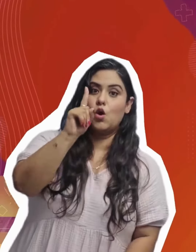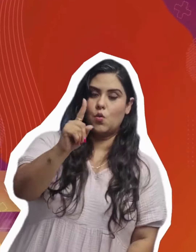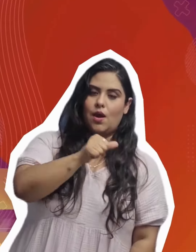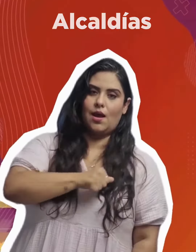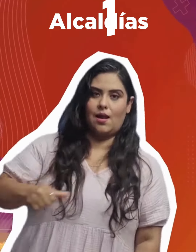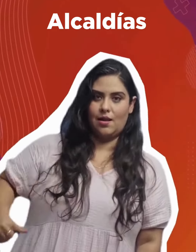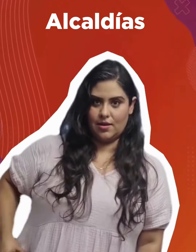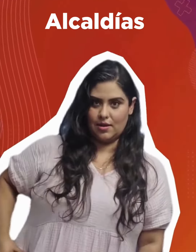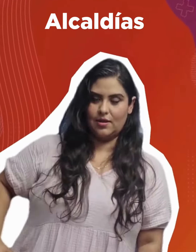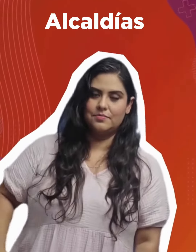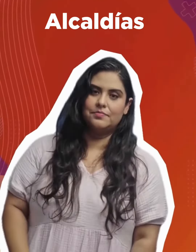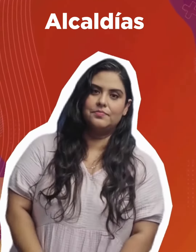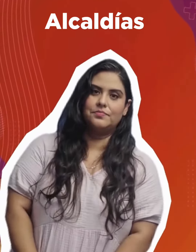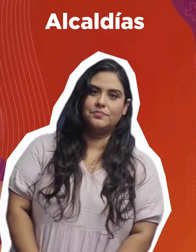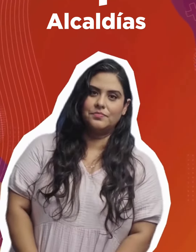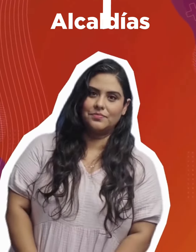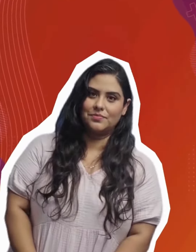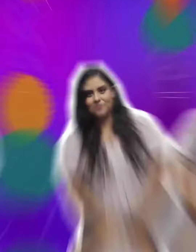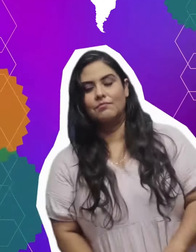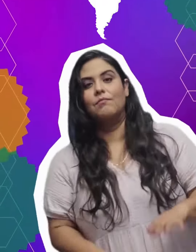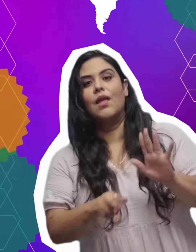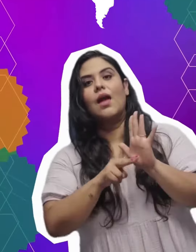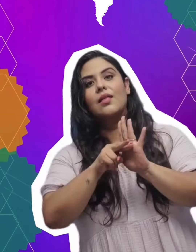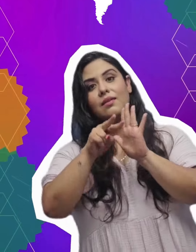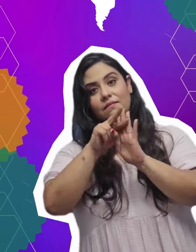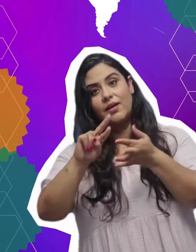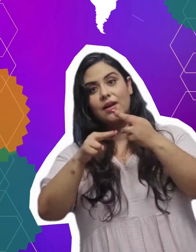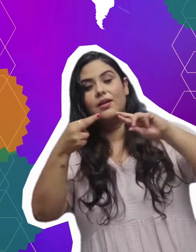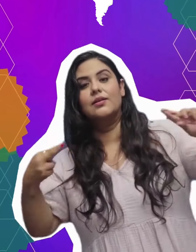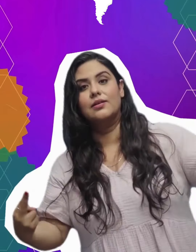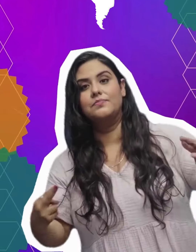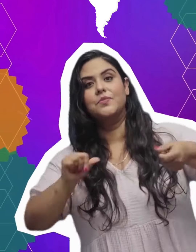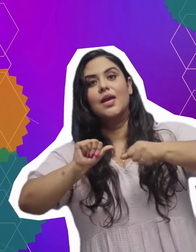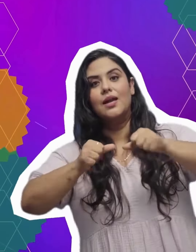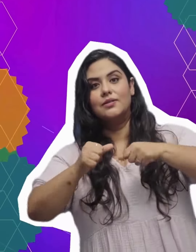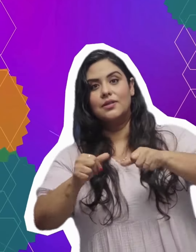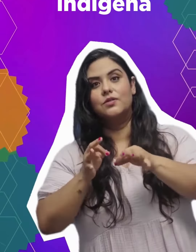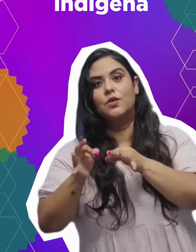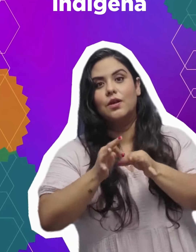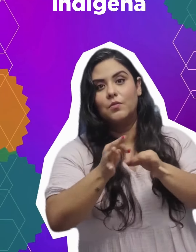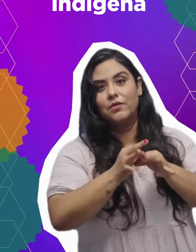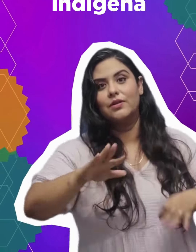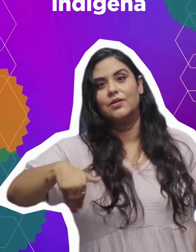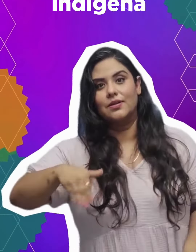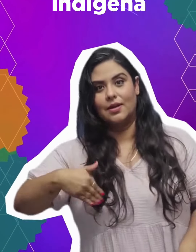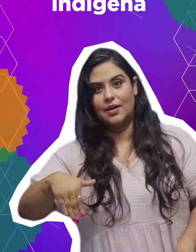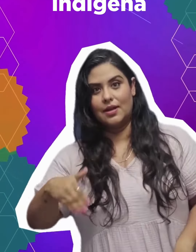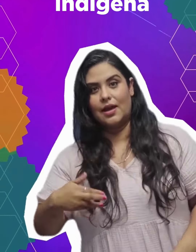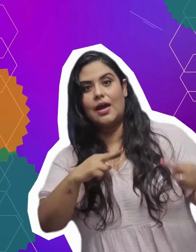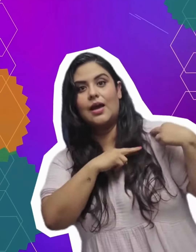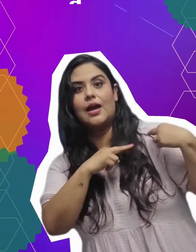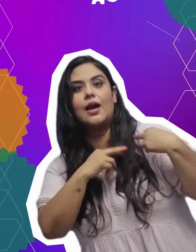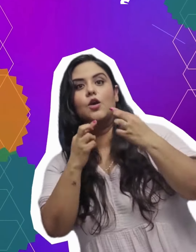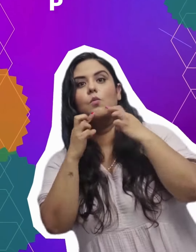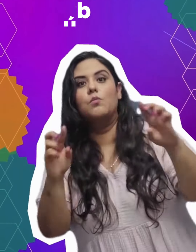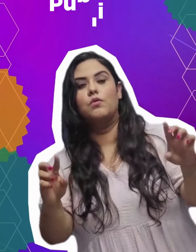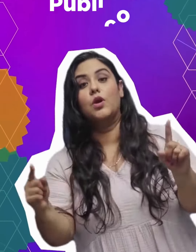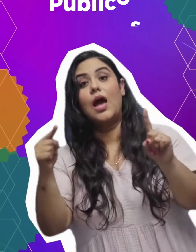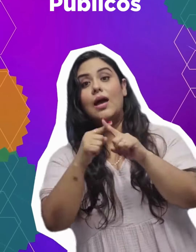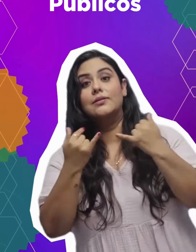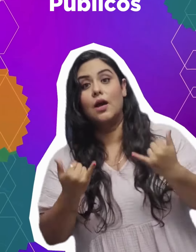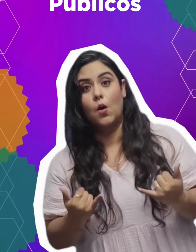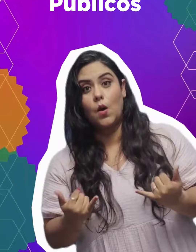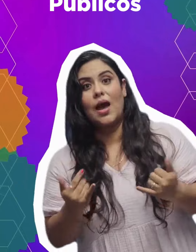en el Congreso y una en las alcaldías. A nivel regional, el acceso de población indígena a cargos